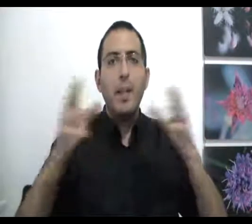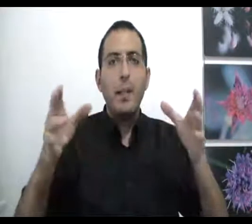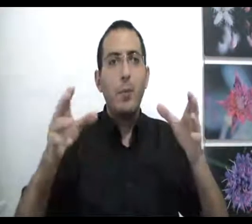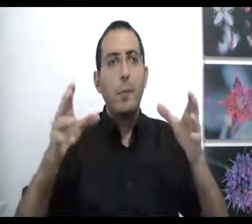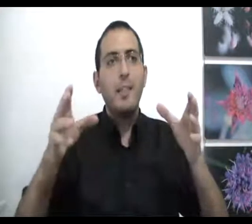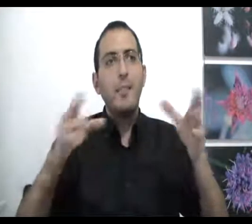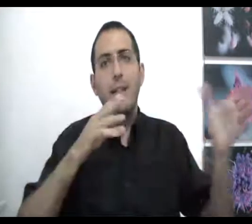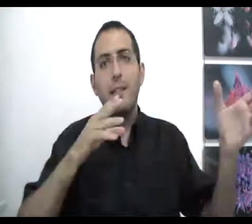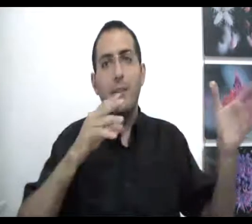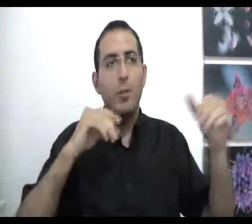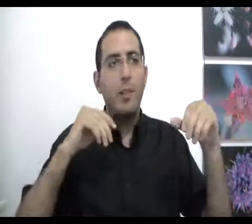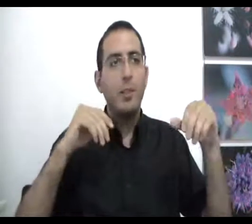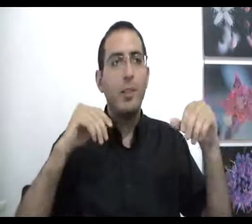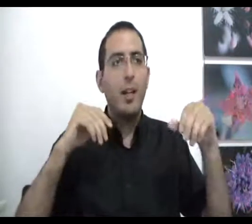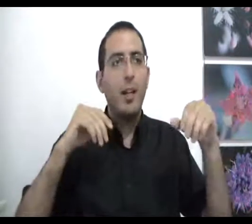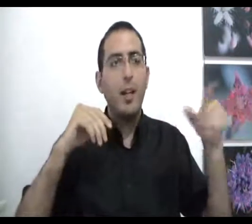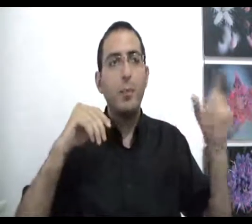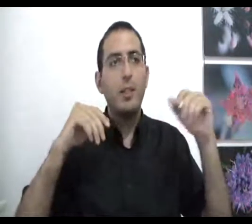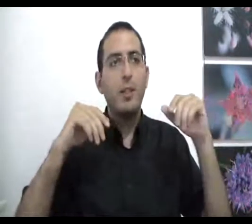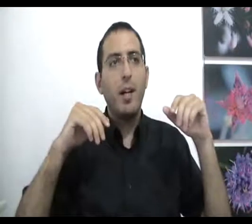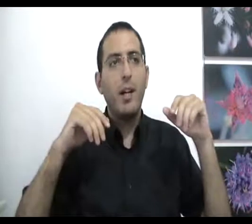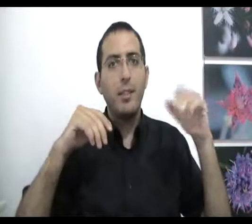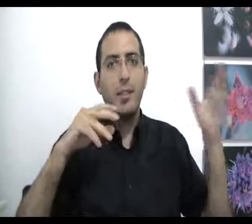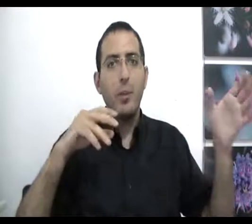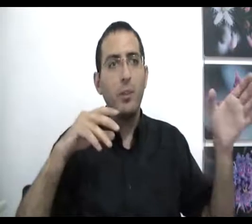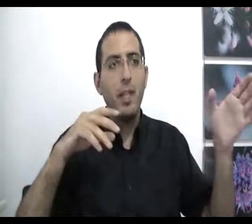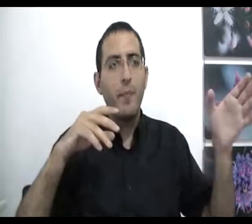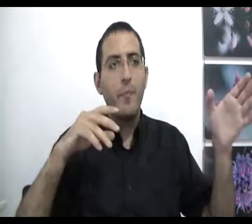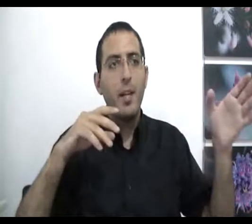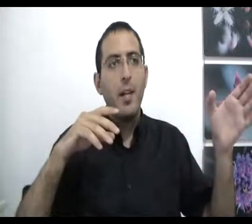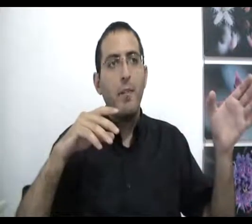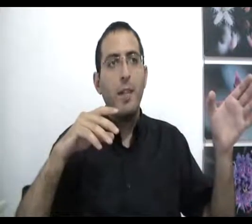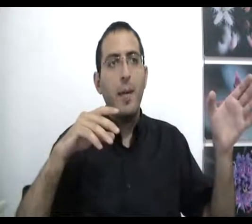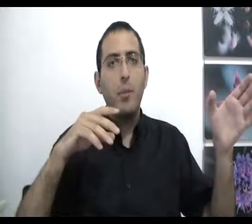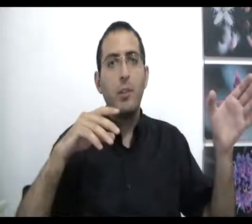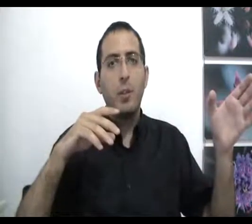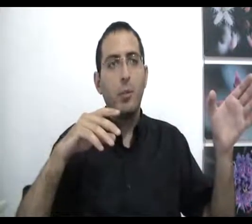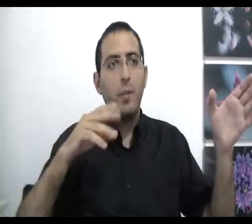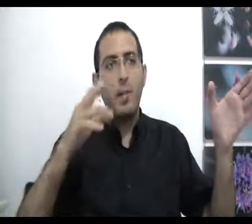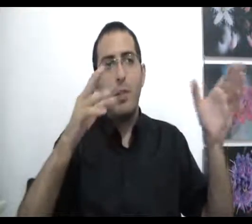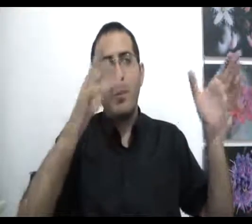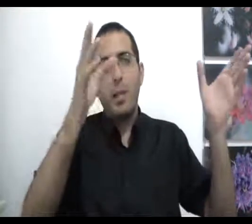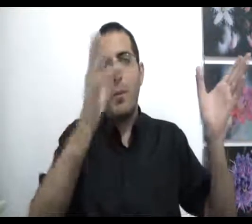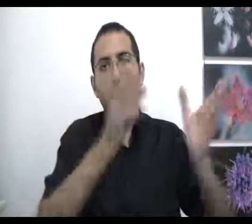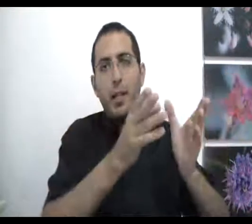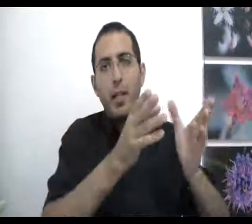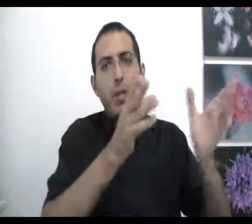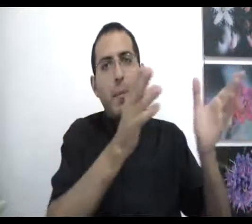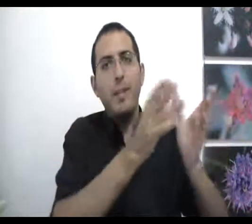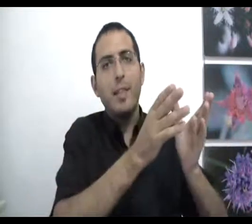שהאדם לדוגמה מסיים את ההרצאה והוא הולך ועושה דבר אחר למה הוא עושה את הדבר האחר הזה? כי הוא רוצה ולמה הוא רוצה אותו? אם אנחנו נתבונן אנחנו נראה כי יש גם כן איזה